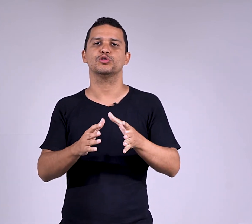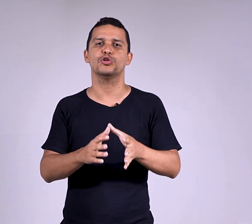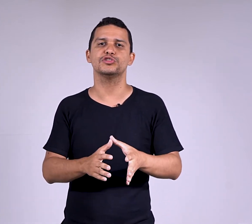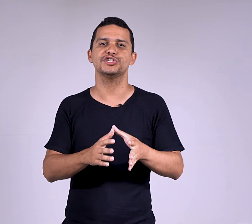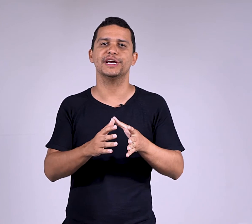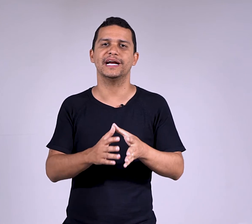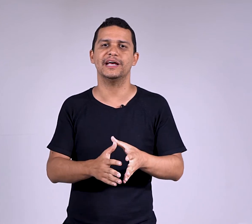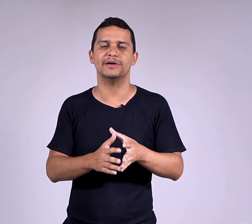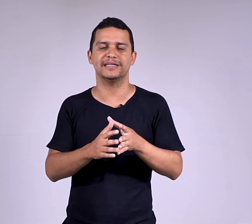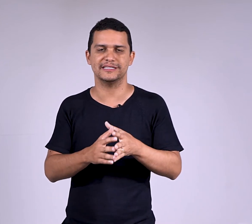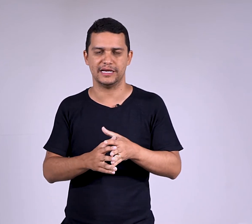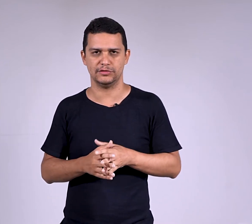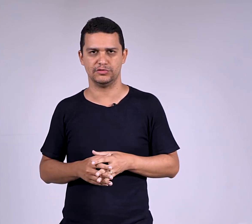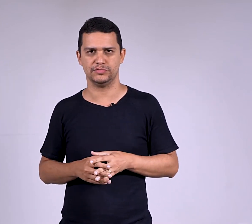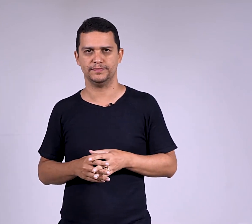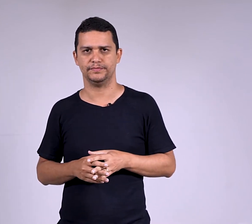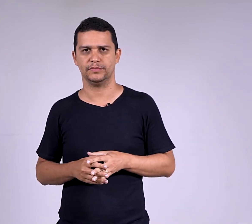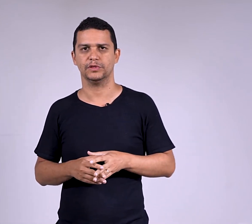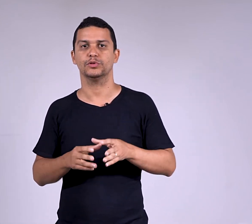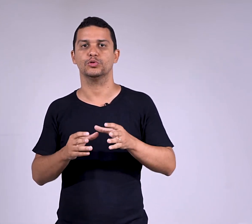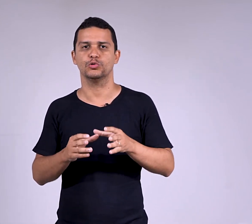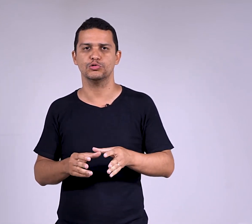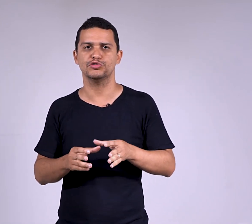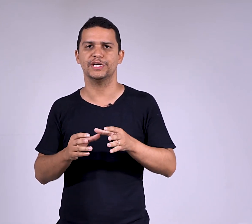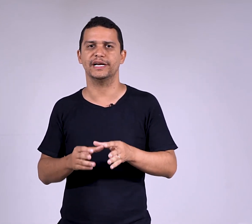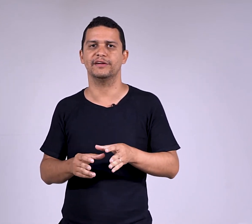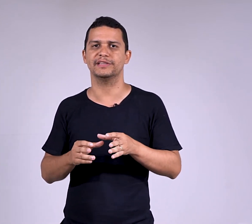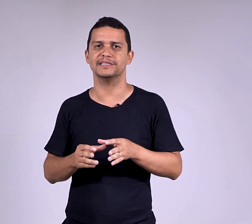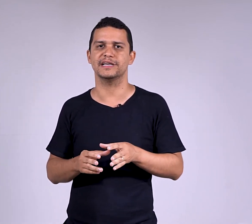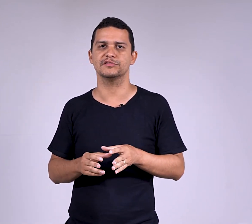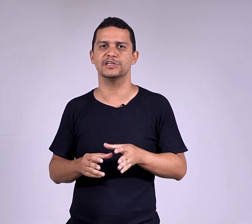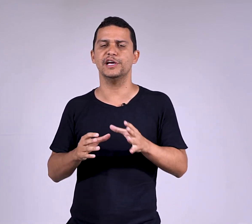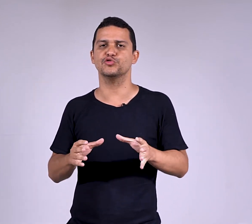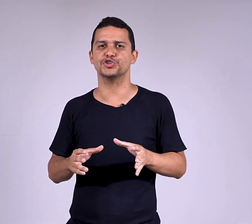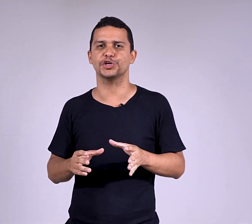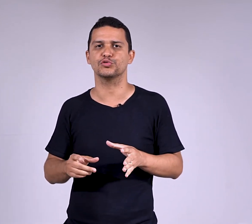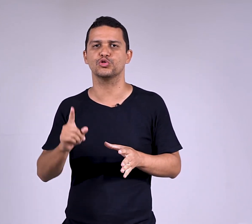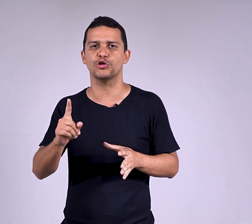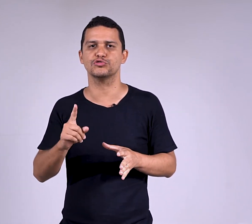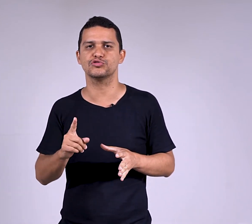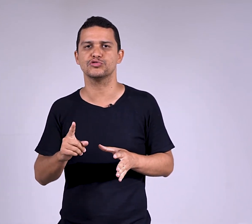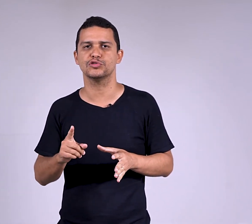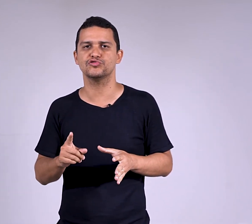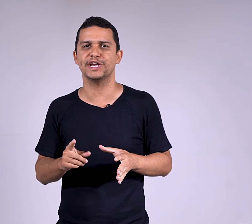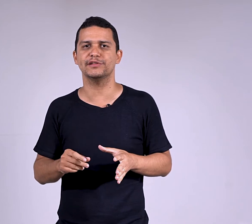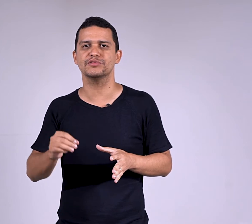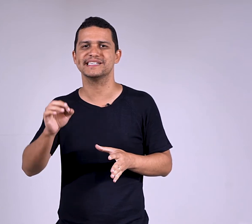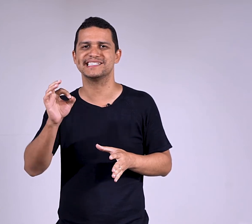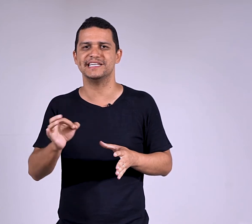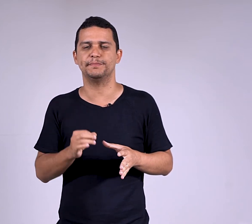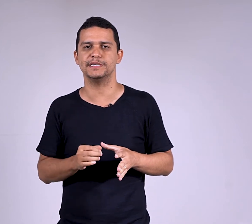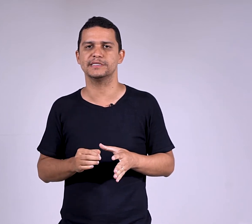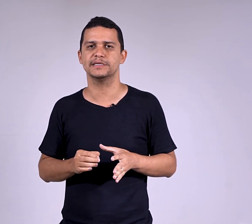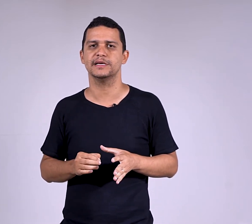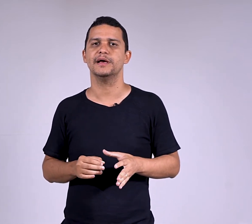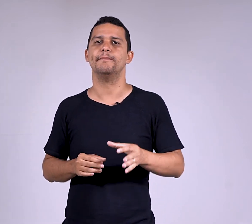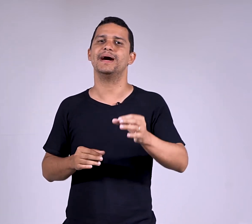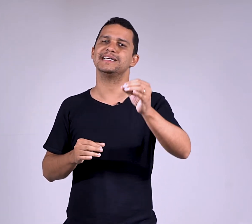Todos chegaram atrasados. Todos chegaram atrasados. Quem é o sujeito? Todos. Sujeito simples. Mas